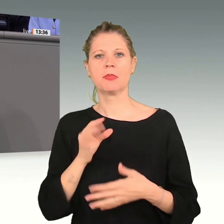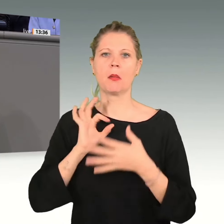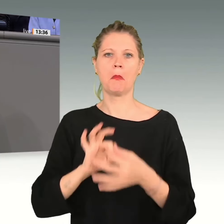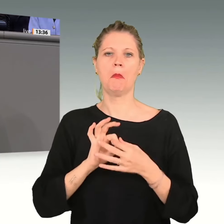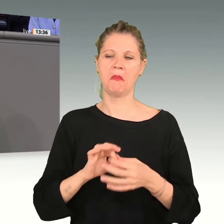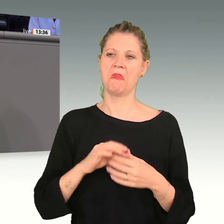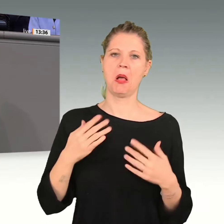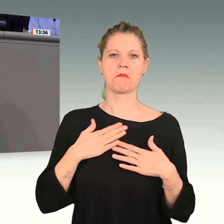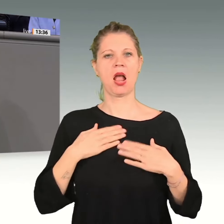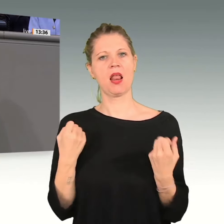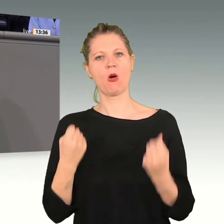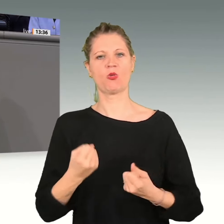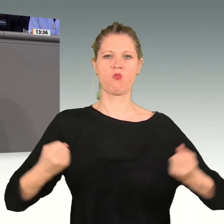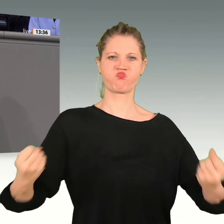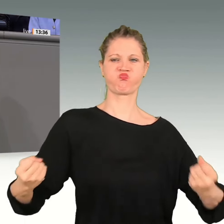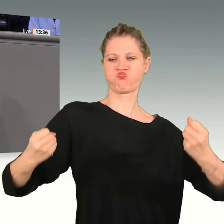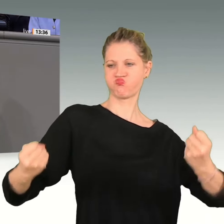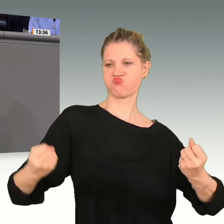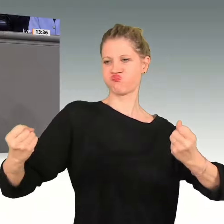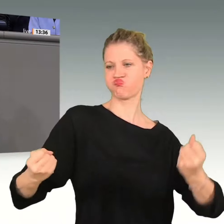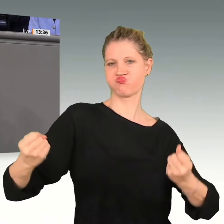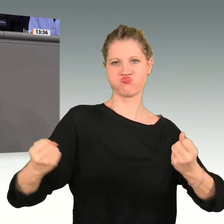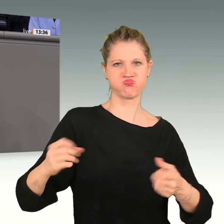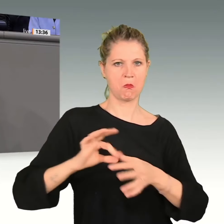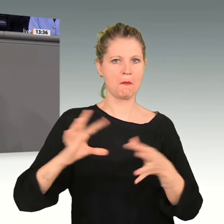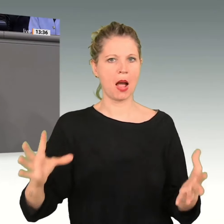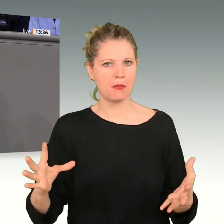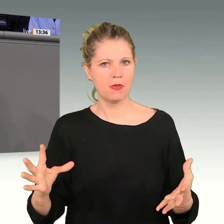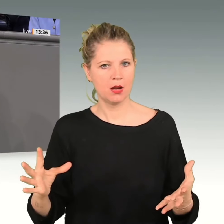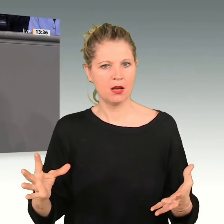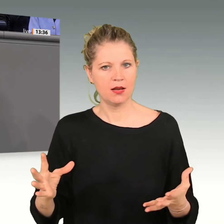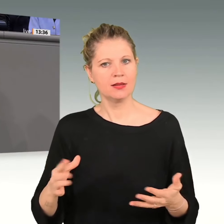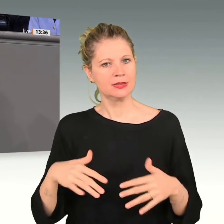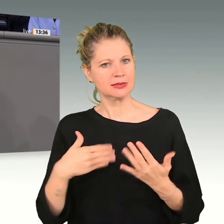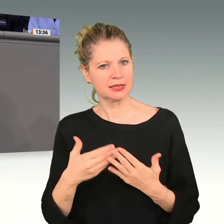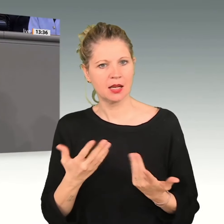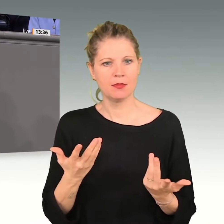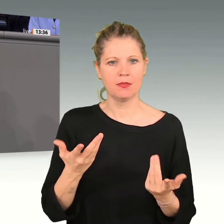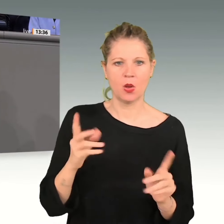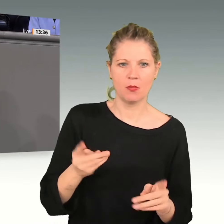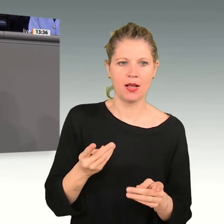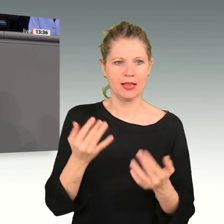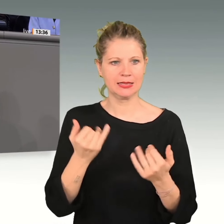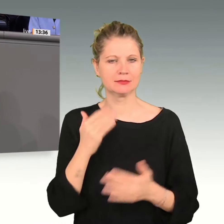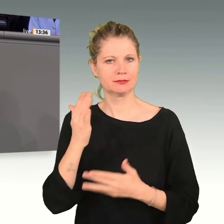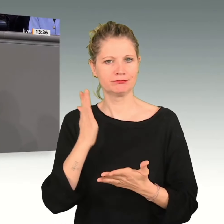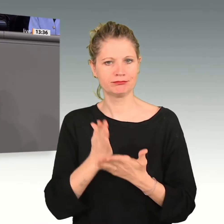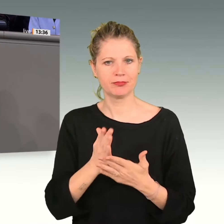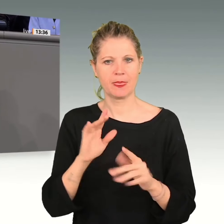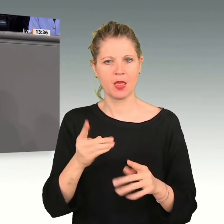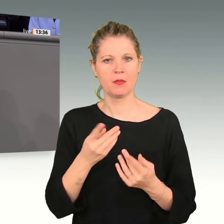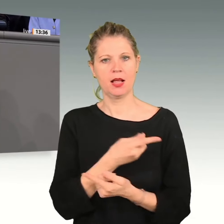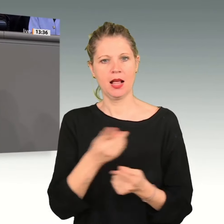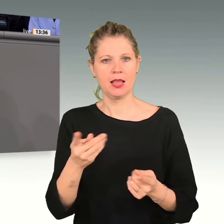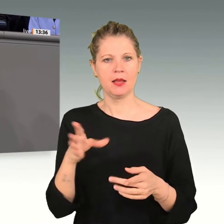damit enden, meiner Solidarität auszusprechen an all jene Beschäftigten des öffentlichen Nahverkehrs, in den letzten